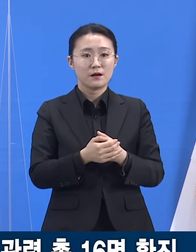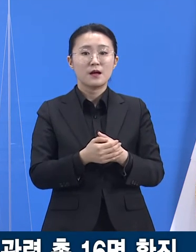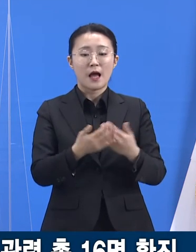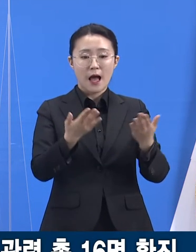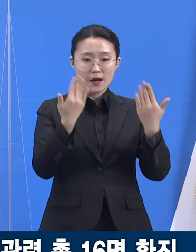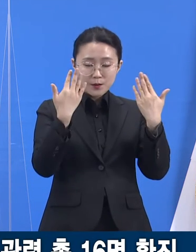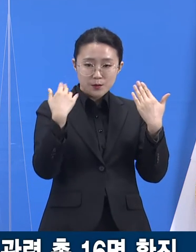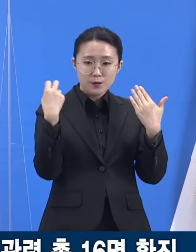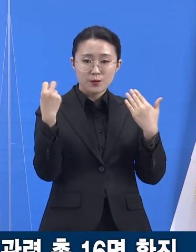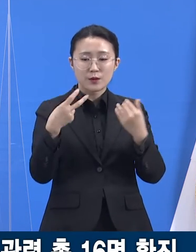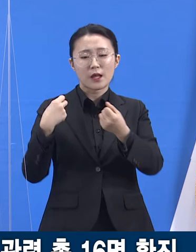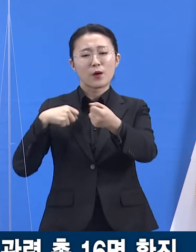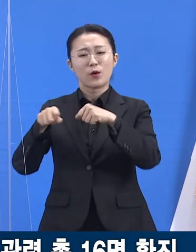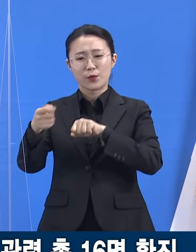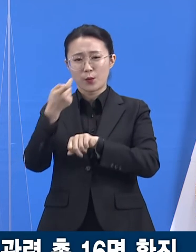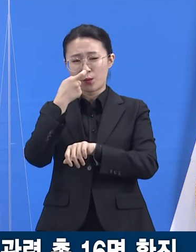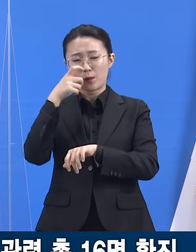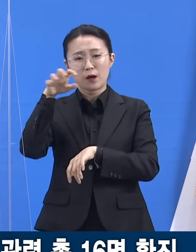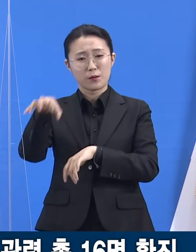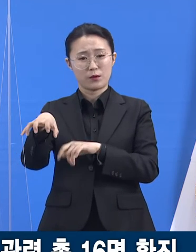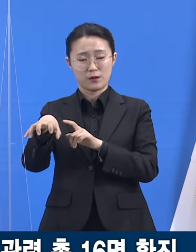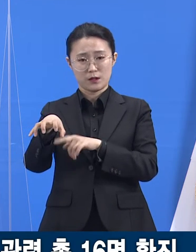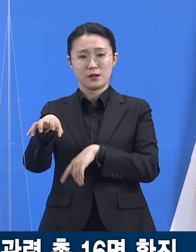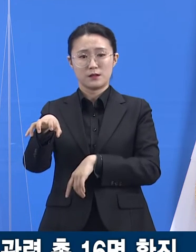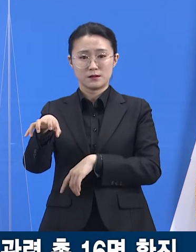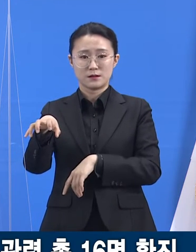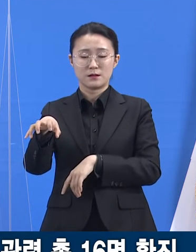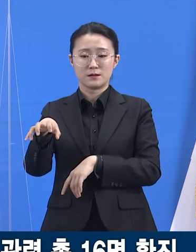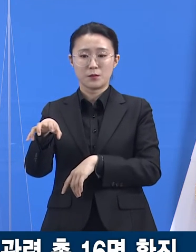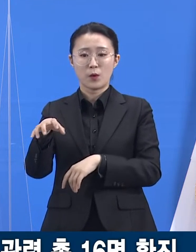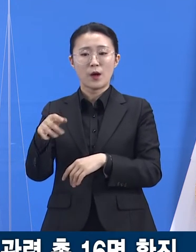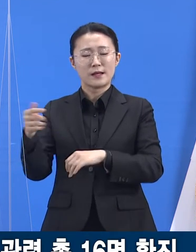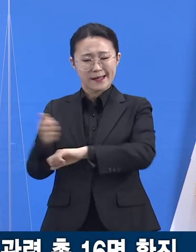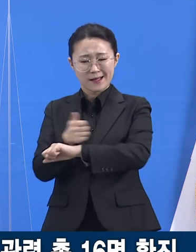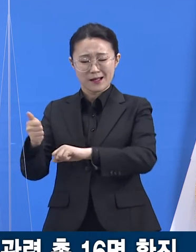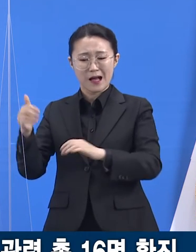관련 태권도장까지 범위를 확대하여 검사가 실시되었습니다.